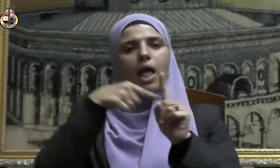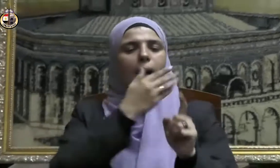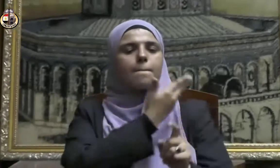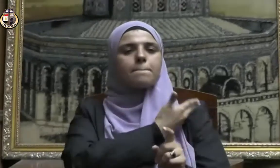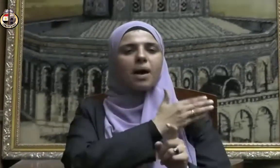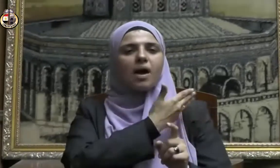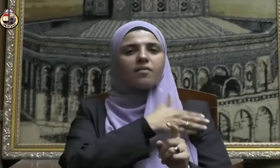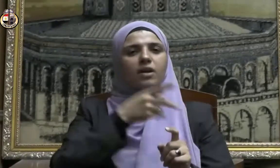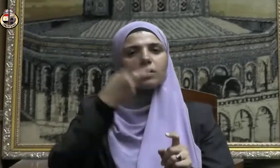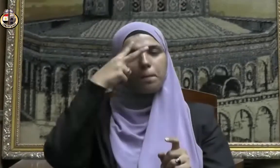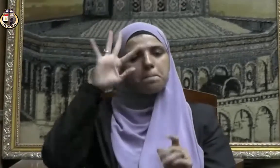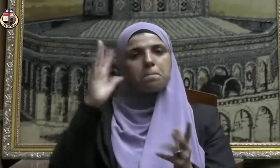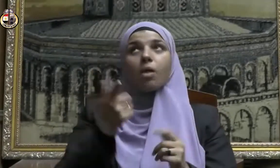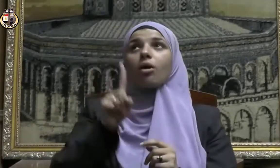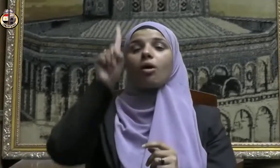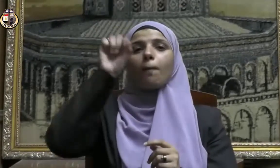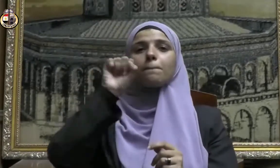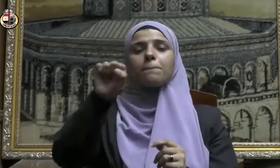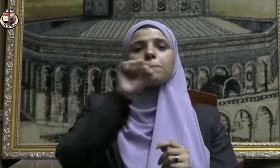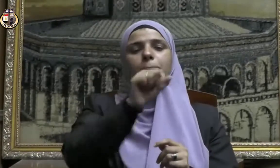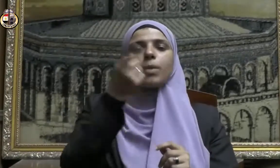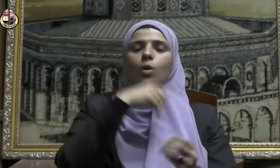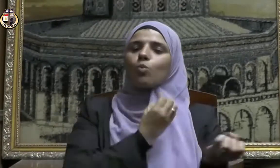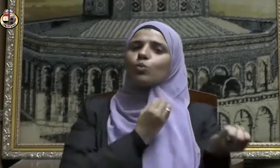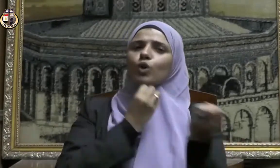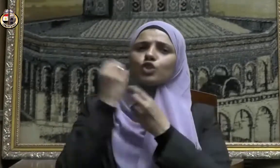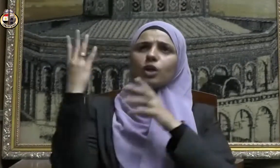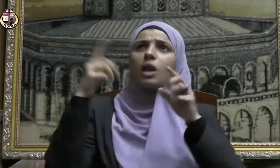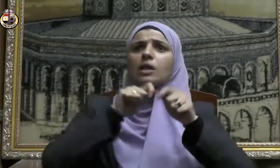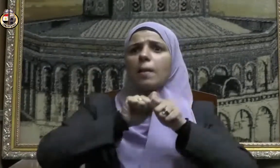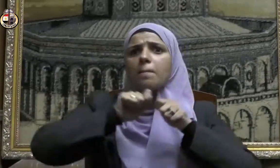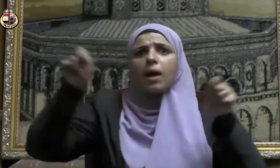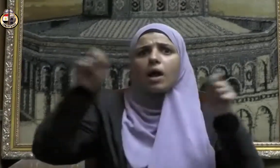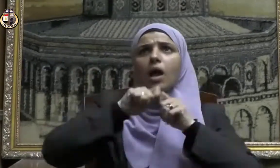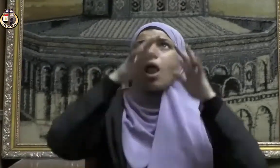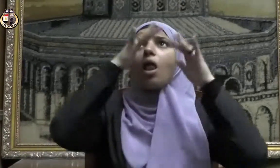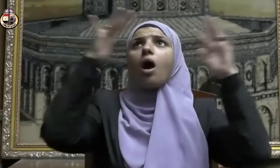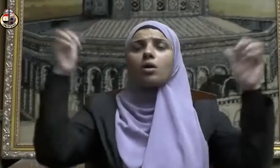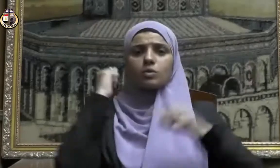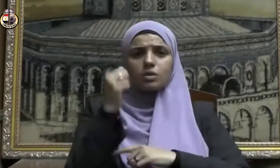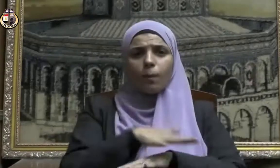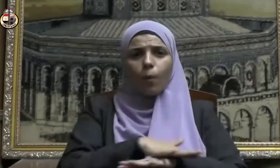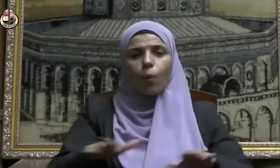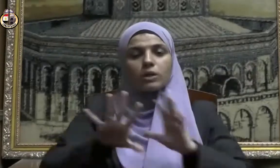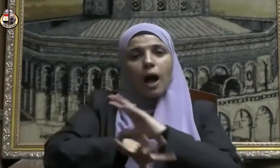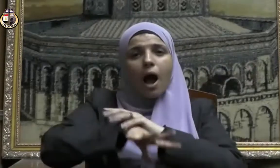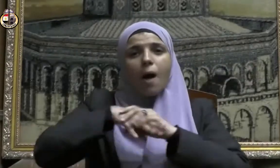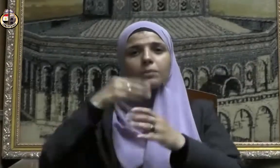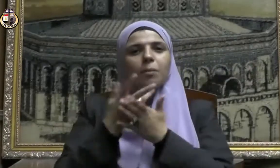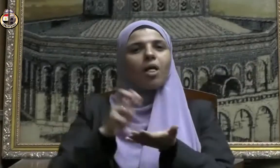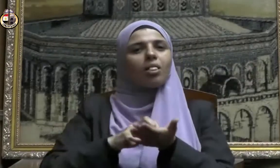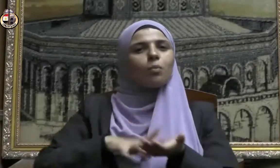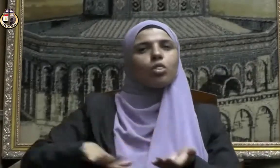من ربكم وجنة عرضها السماوات والأرض أعدت للمتقين